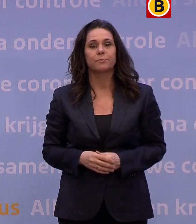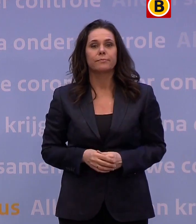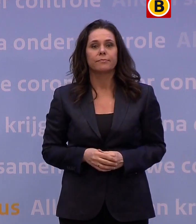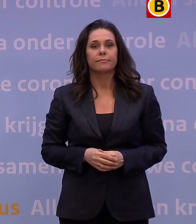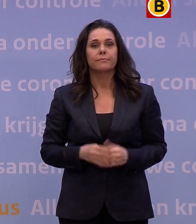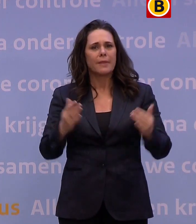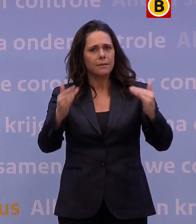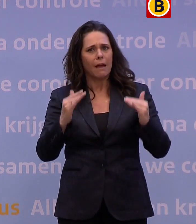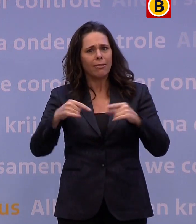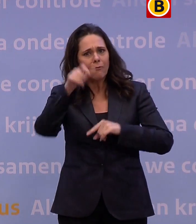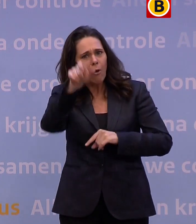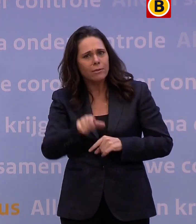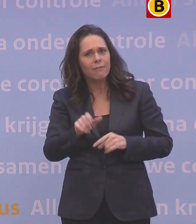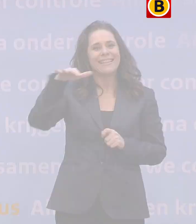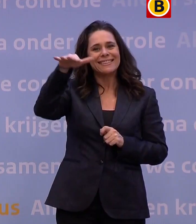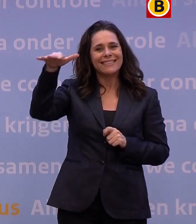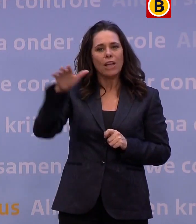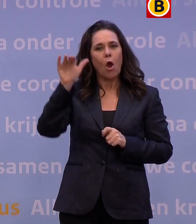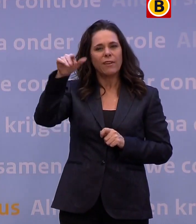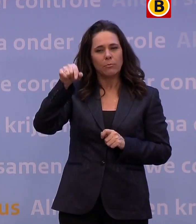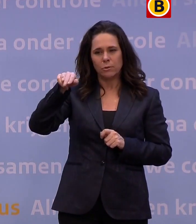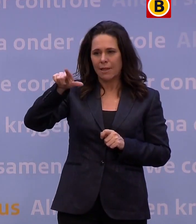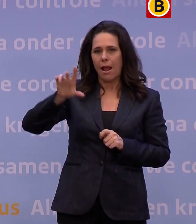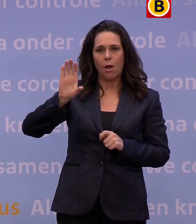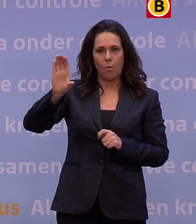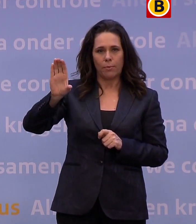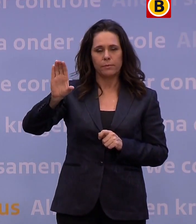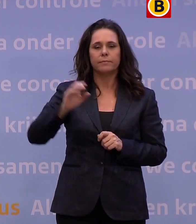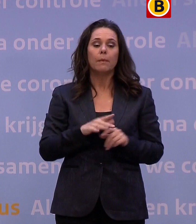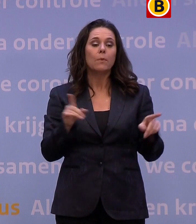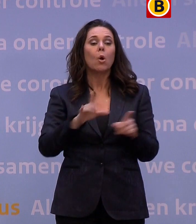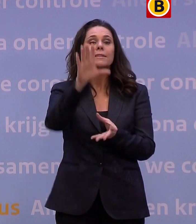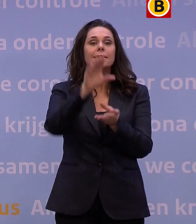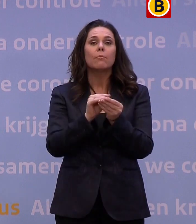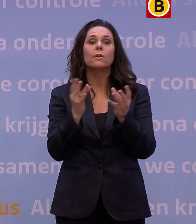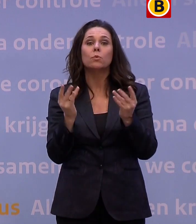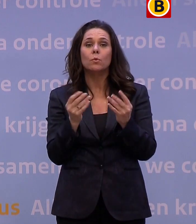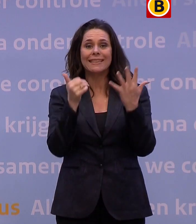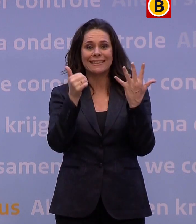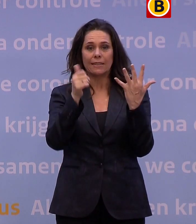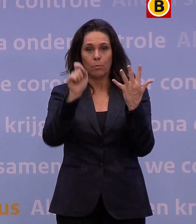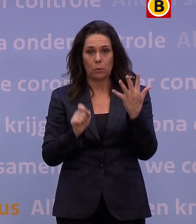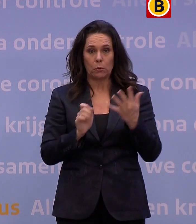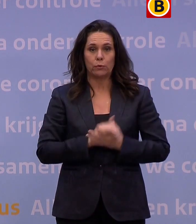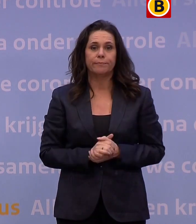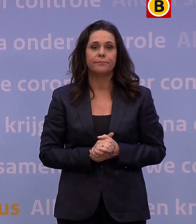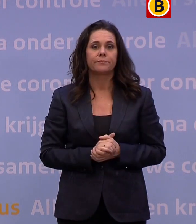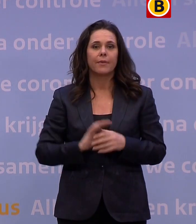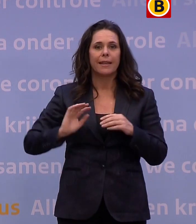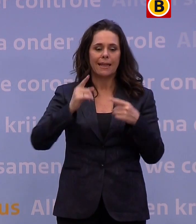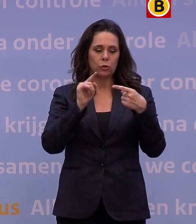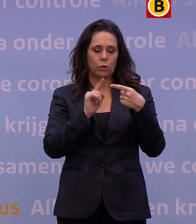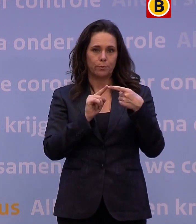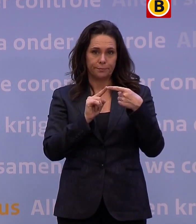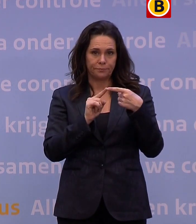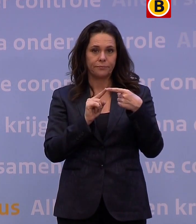Wat verandert er volgende week concreet? Kort samengevat komt het neer op deze zes punten. Ten eerste,